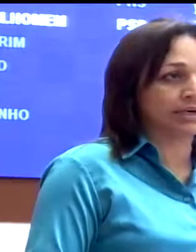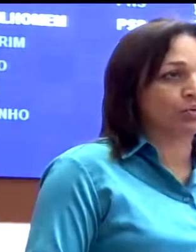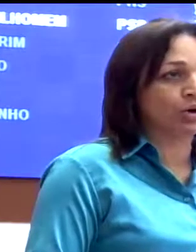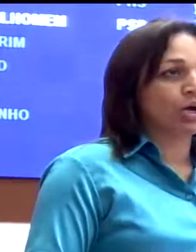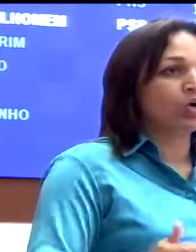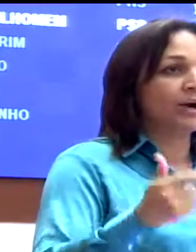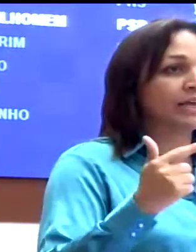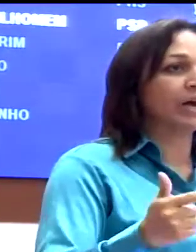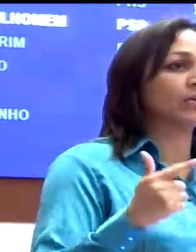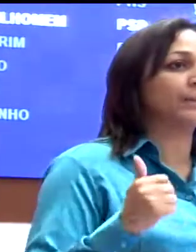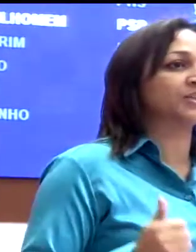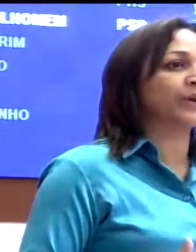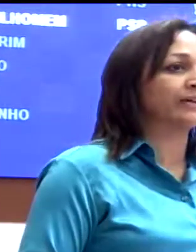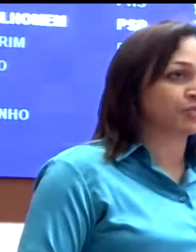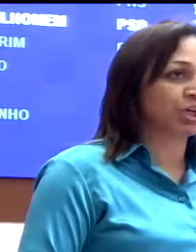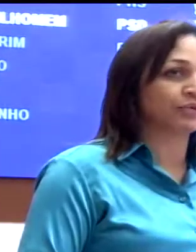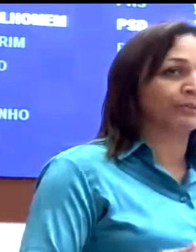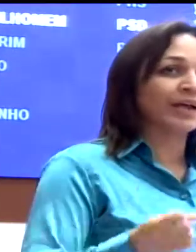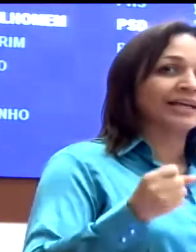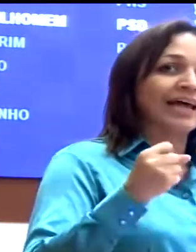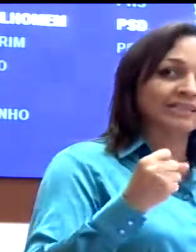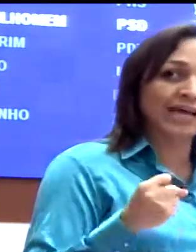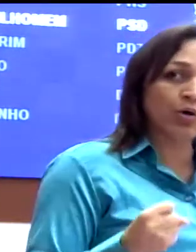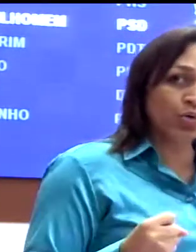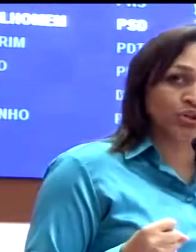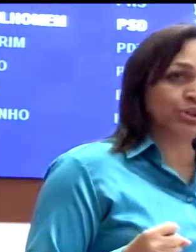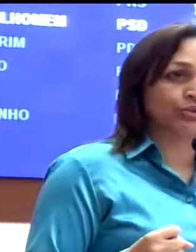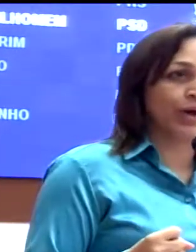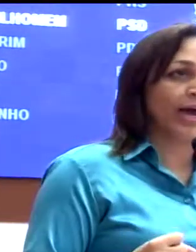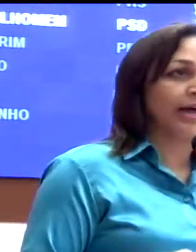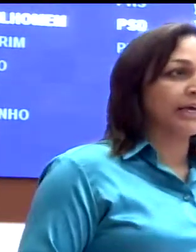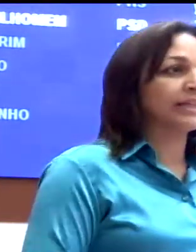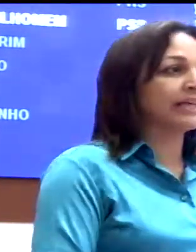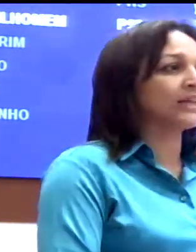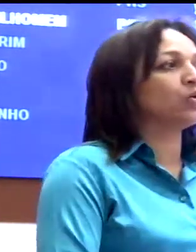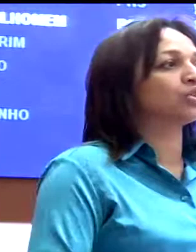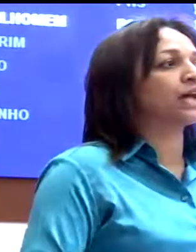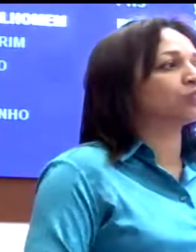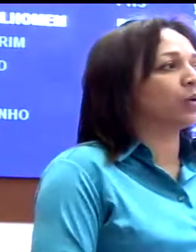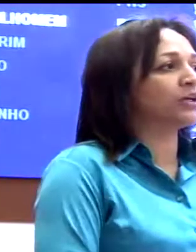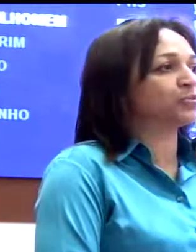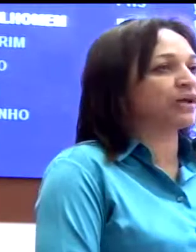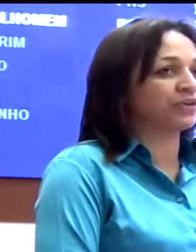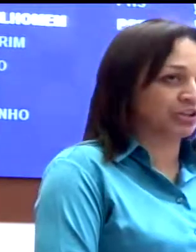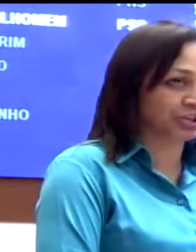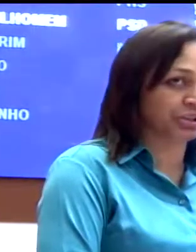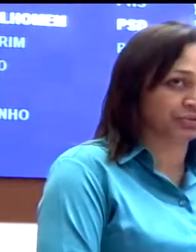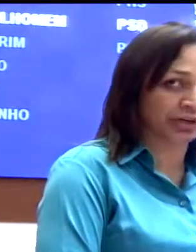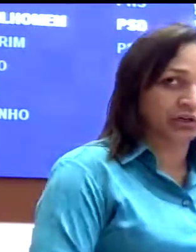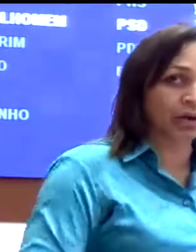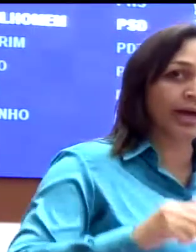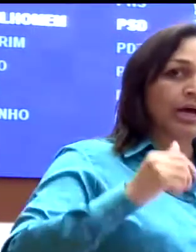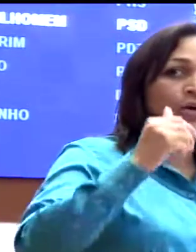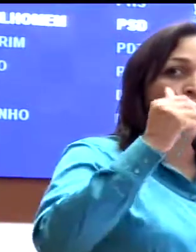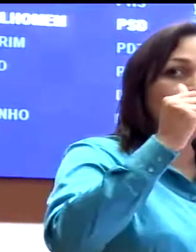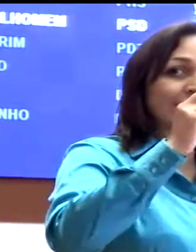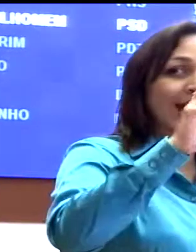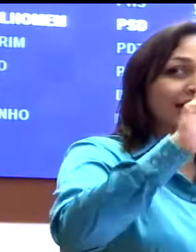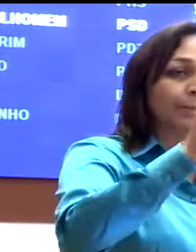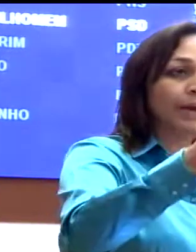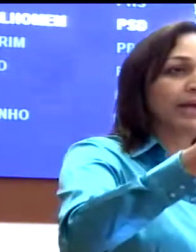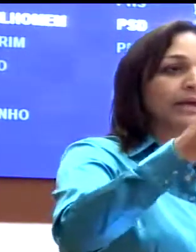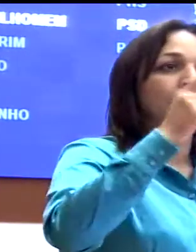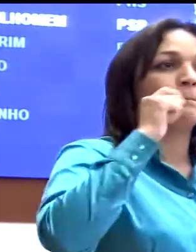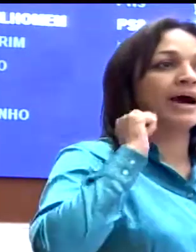educação, o Maranhão na perspectiva da saúde, não é? E da saúde naturalmente preventiva, não é? Um